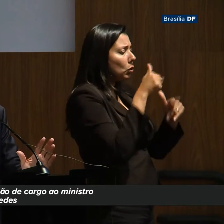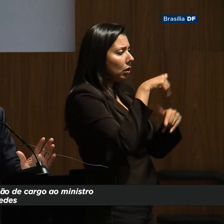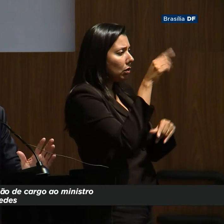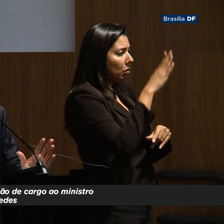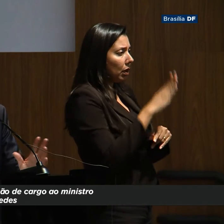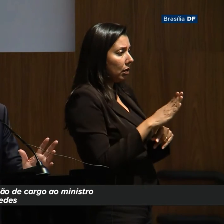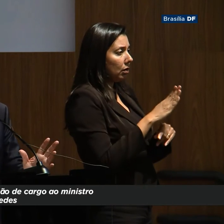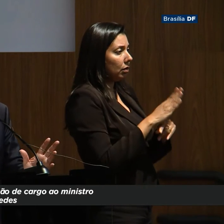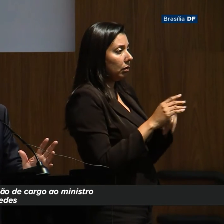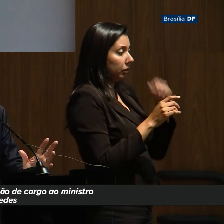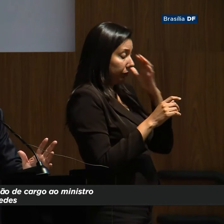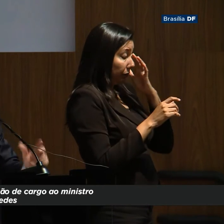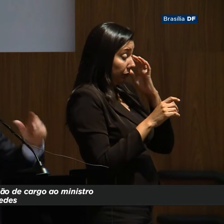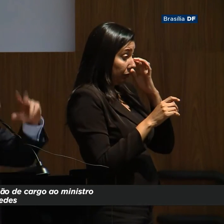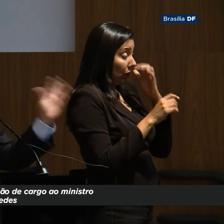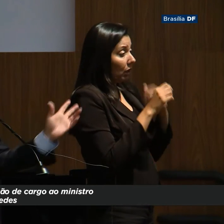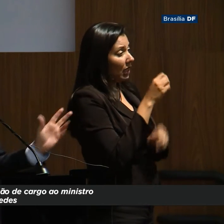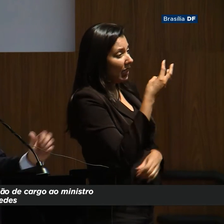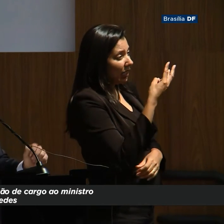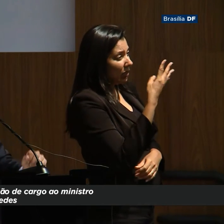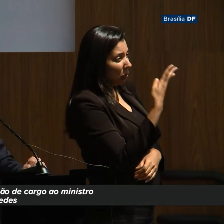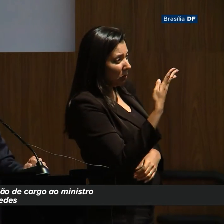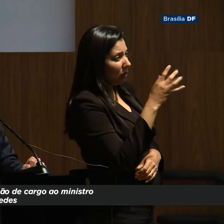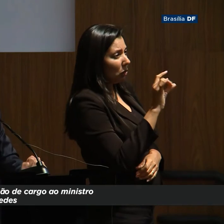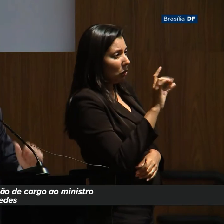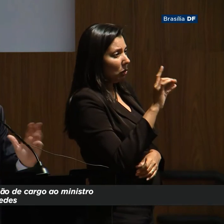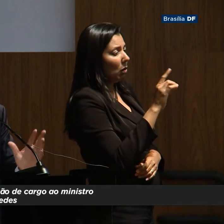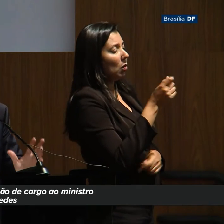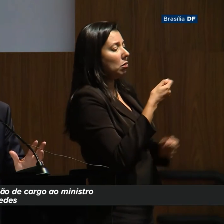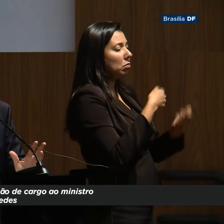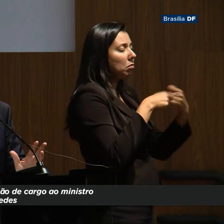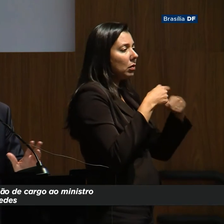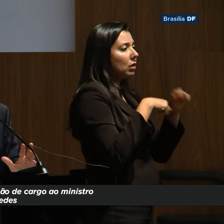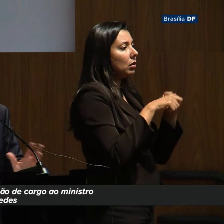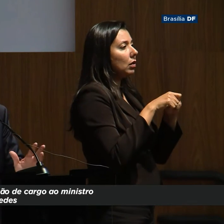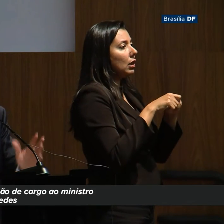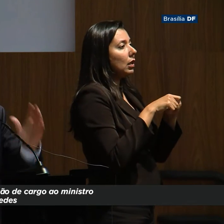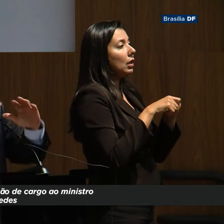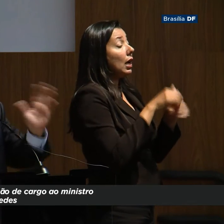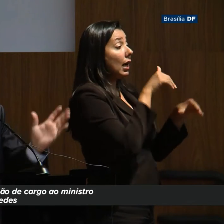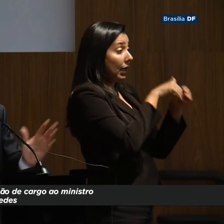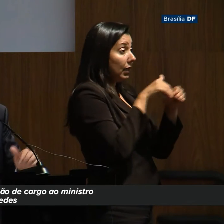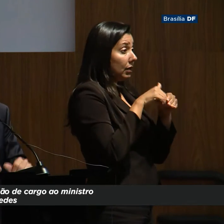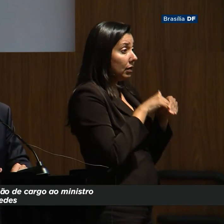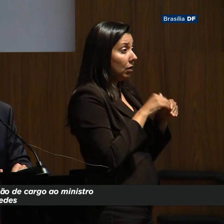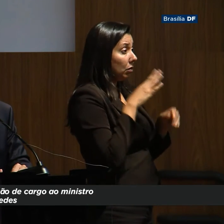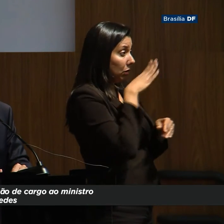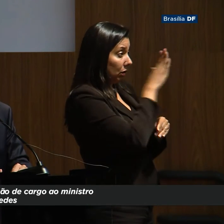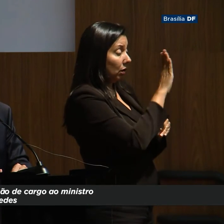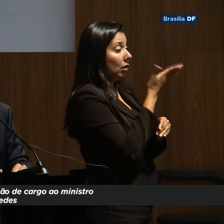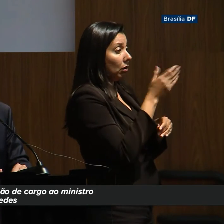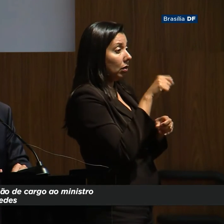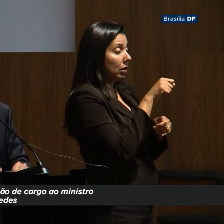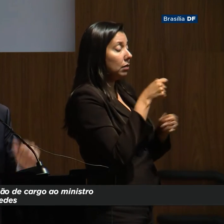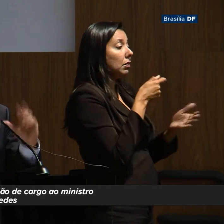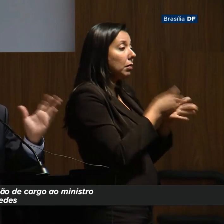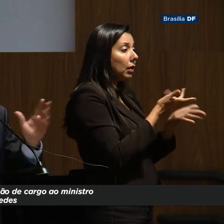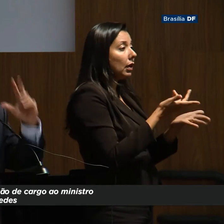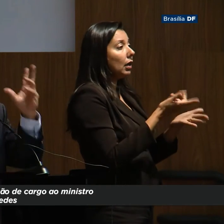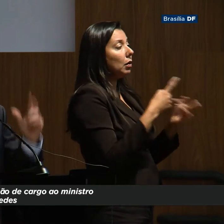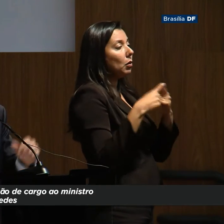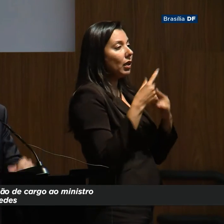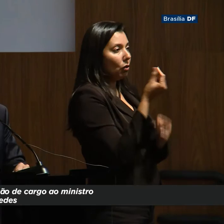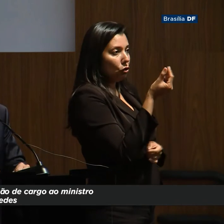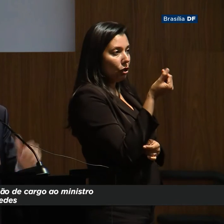Brasil é meia dúzia. Meia dúzia de três ou quatro que comandam os orçamentos públicos. A eleição do Bolsonaro está dizendo o seguinte, agora é o contrário. Esse